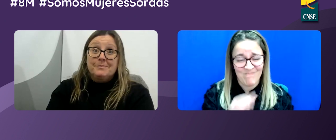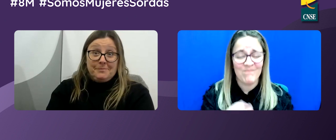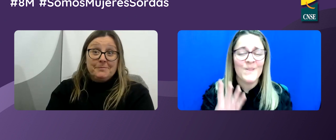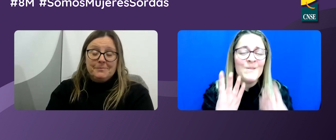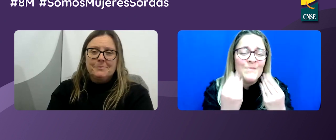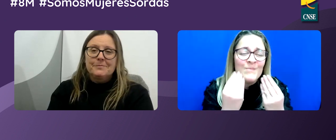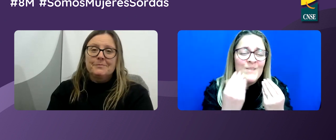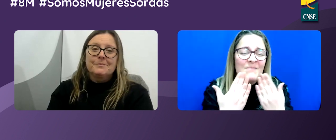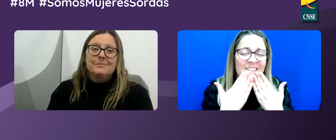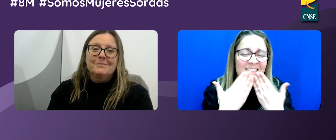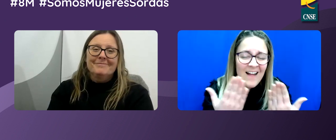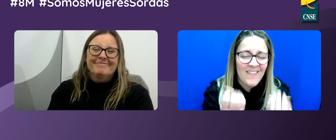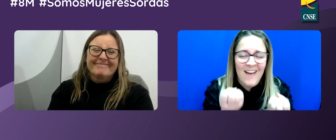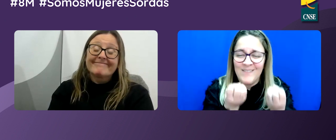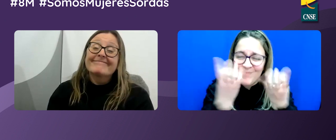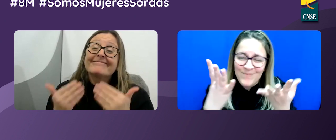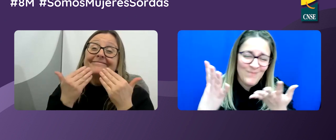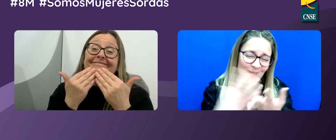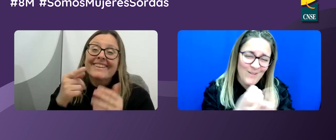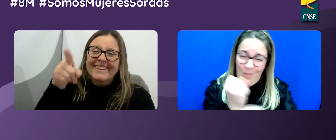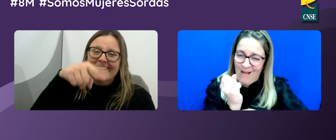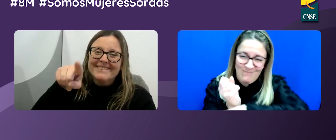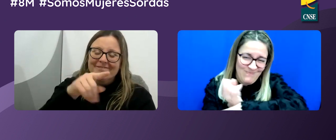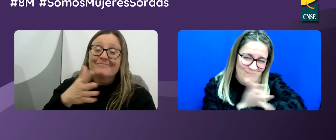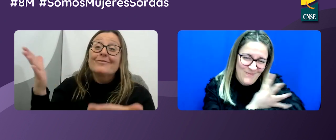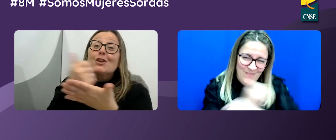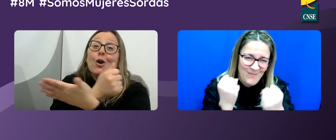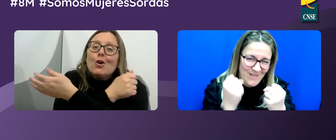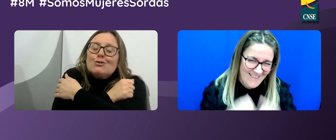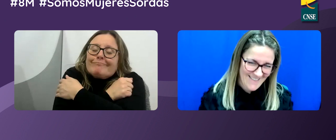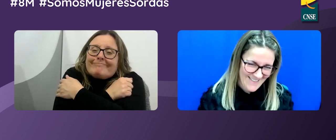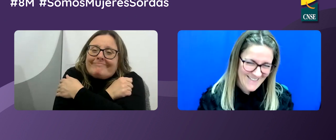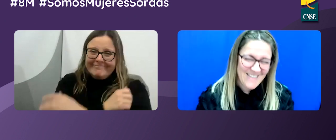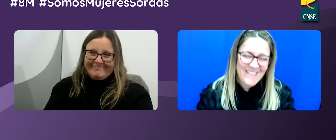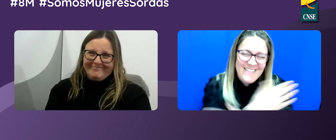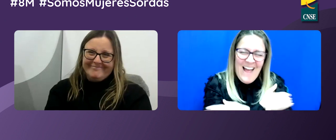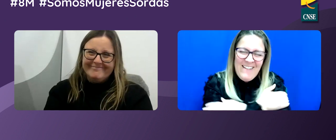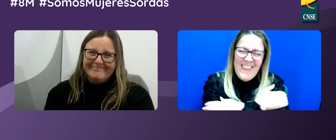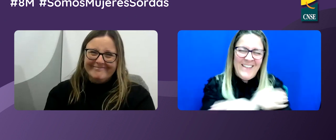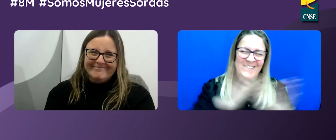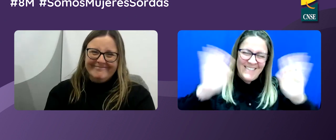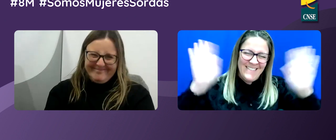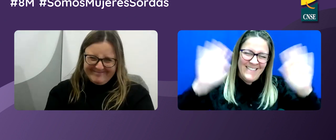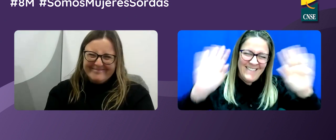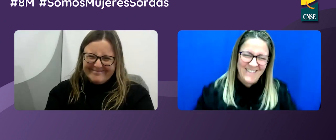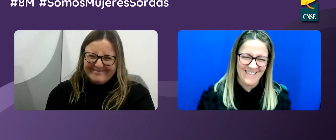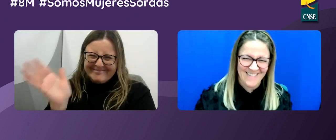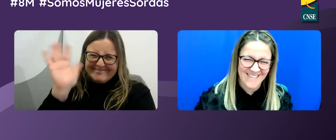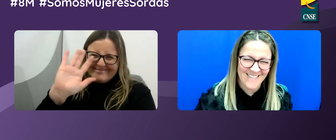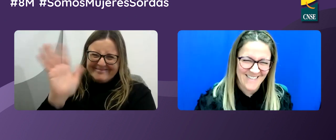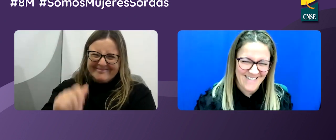Cierto. Muchísimas gracias por tu mensaje tan emocionante. Gracias a vosotras. Abrazos. Abrazos. Adiós.